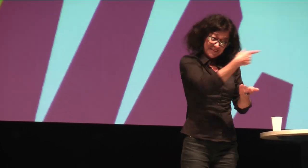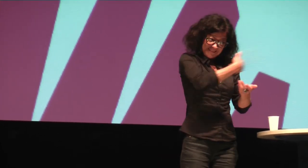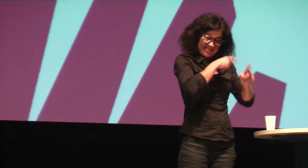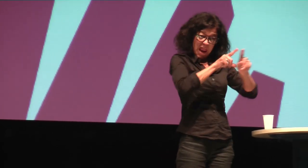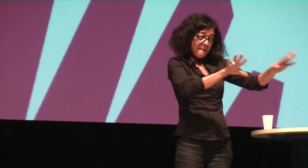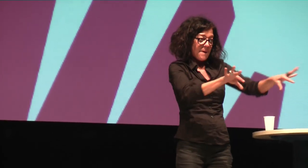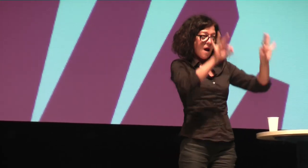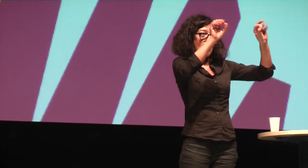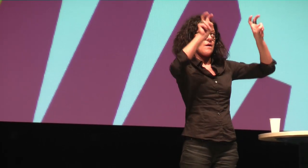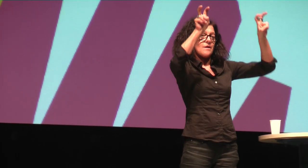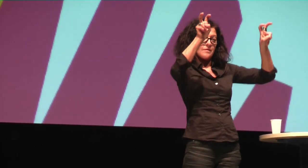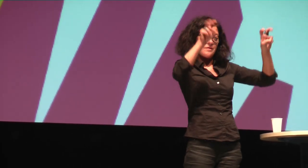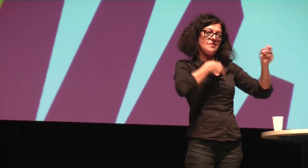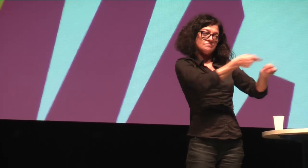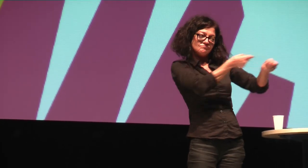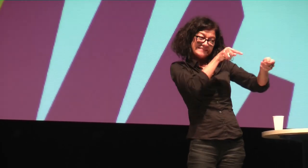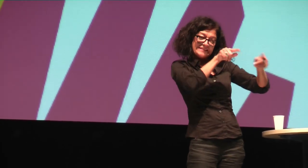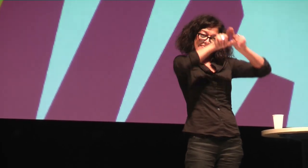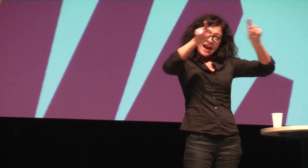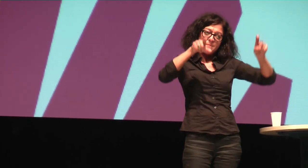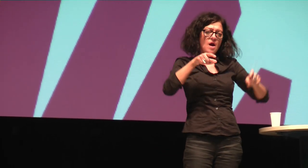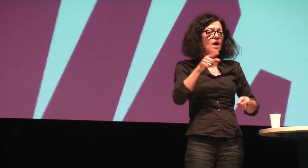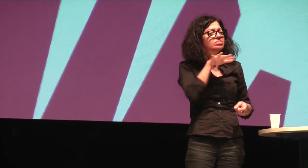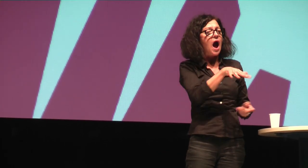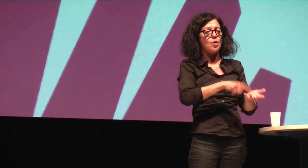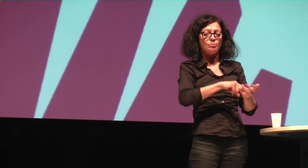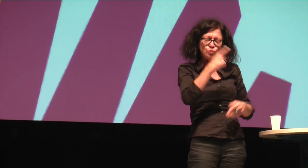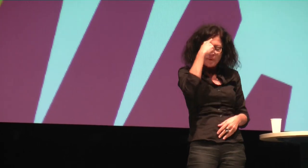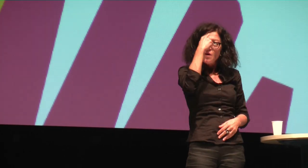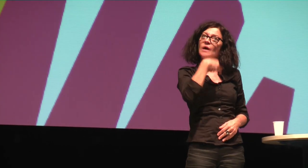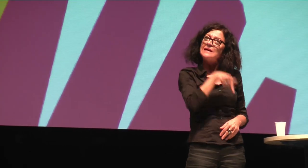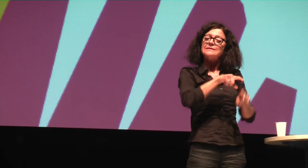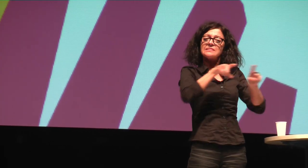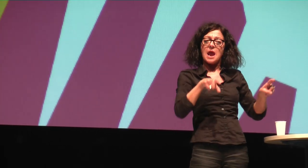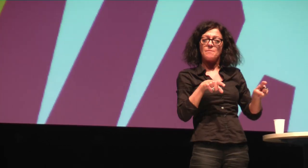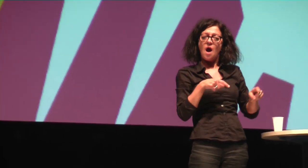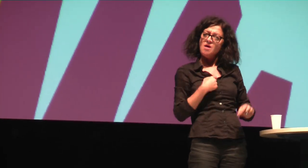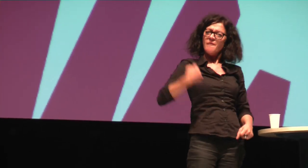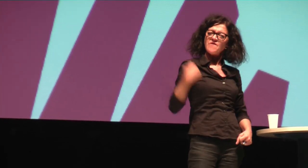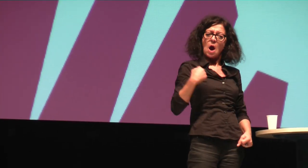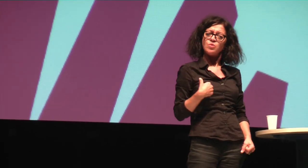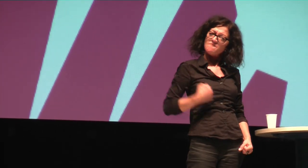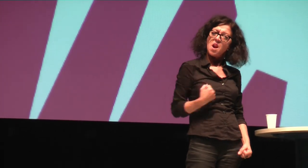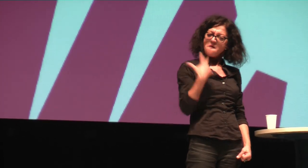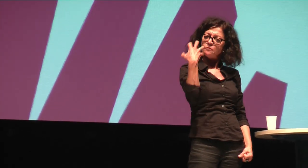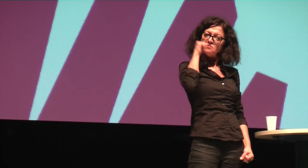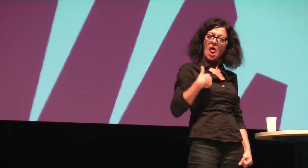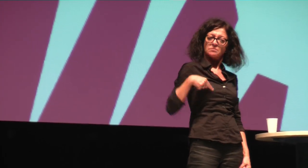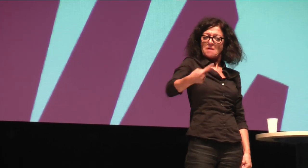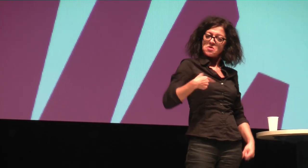einfach bewusst macht. Wenn wir ein Thema diskutieren und besprechen, dass wir uns das bewusst machen, dass es jetzt dieses Thema